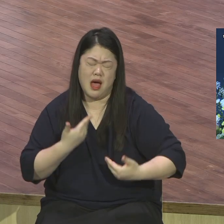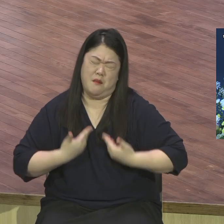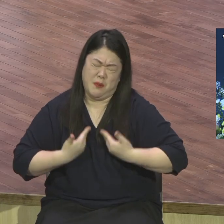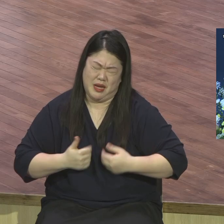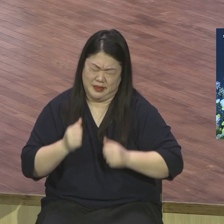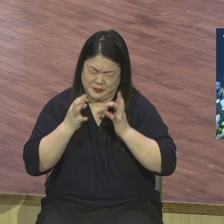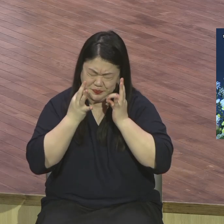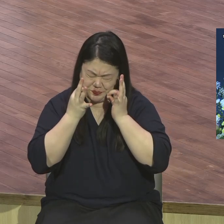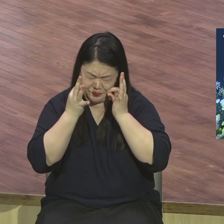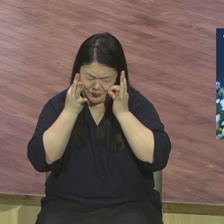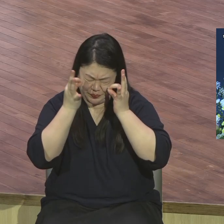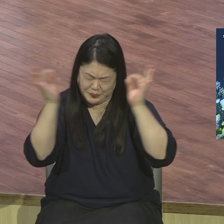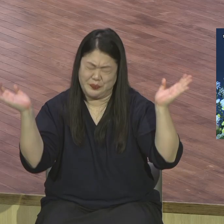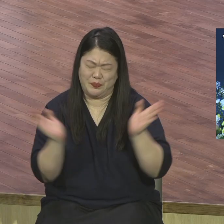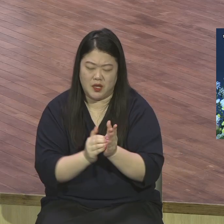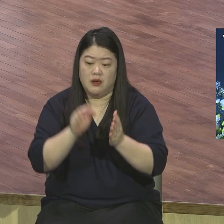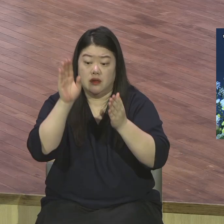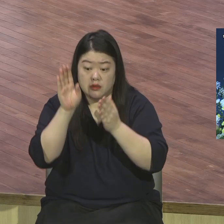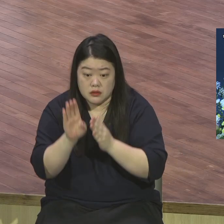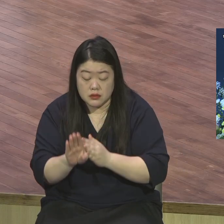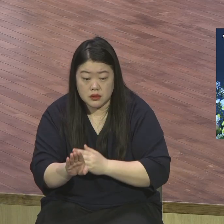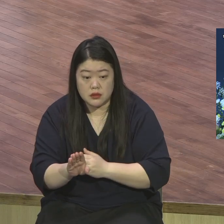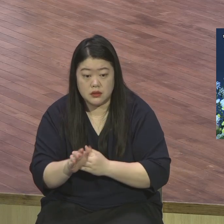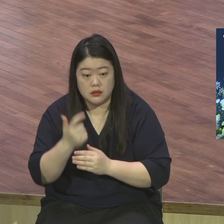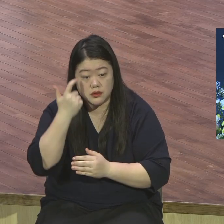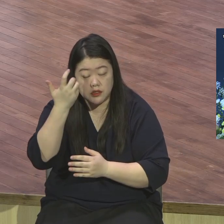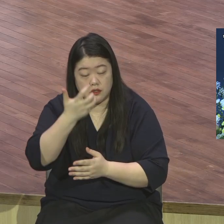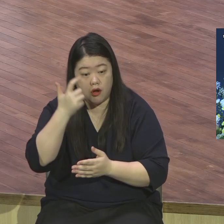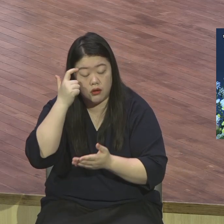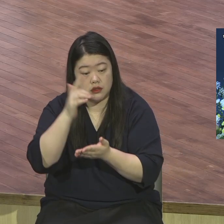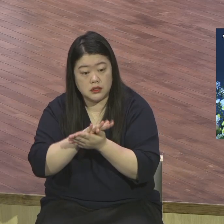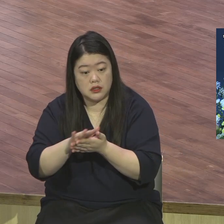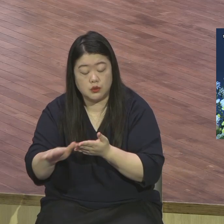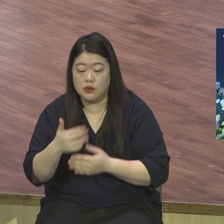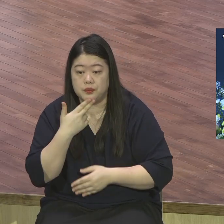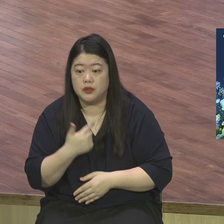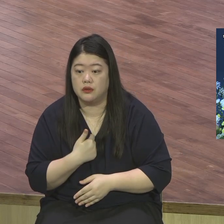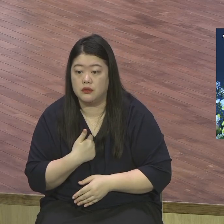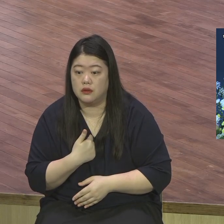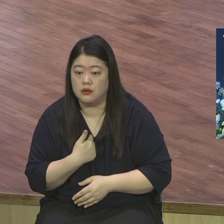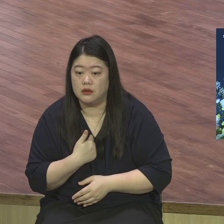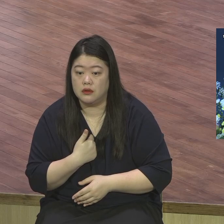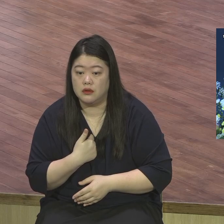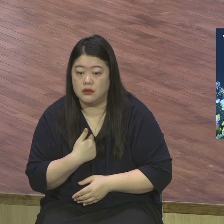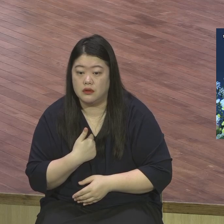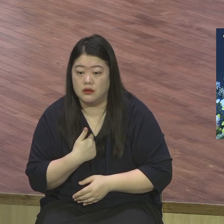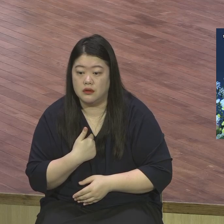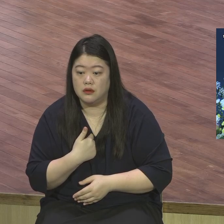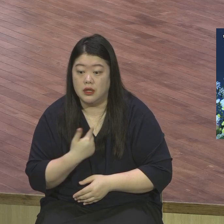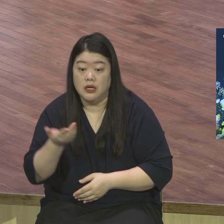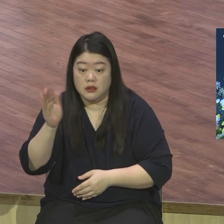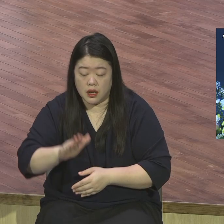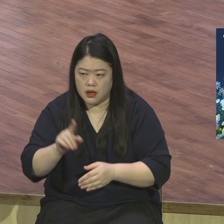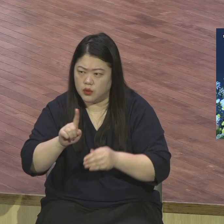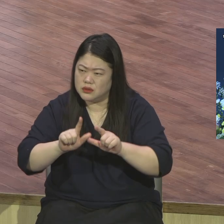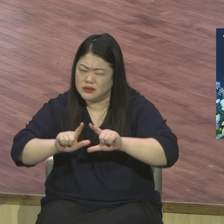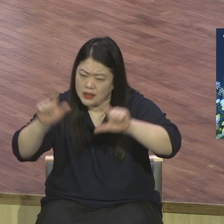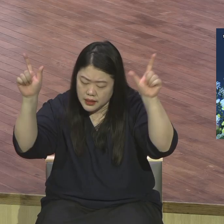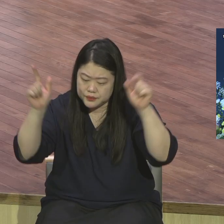어려워서 죽고 싶을 정도로 그런데 어느 날 예수님이 나의 그리스도다 내